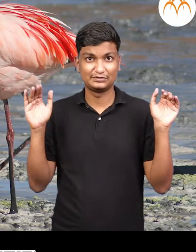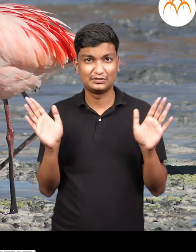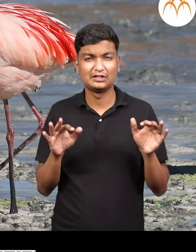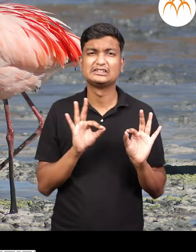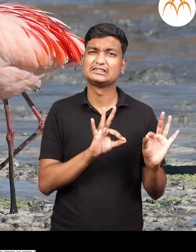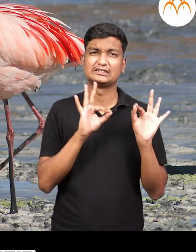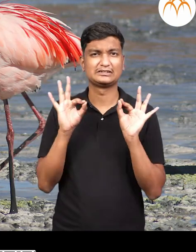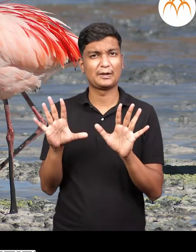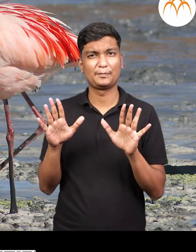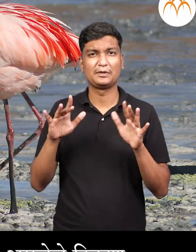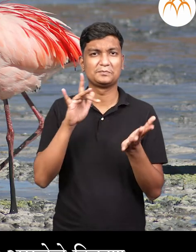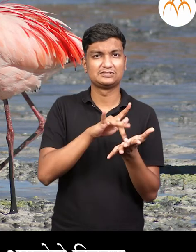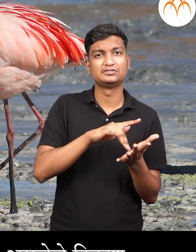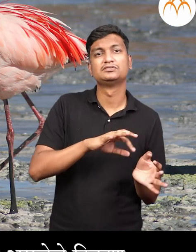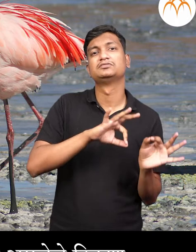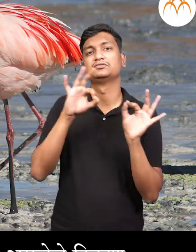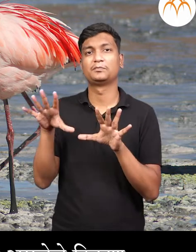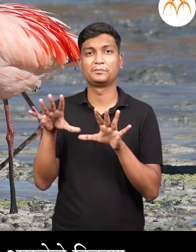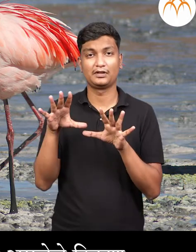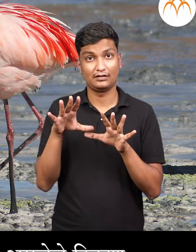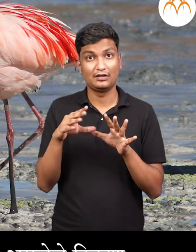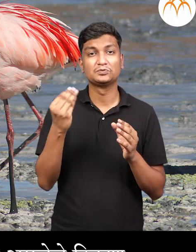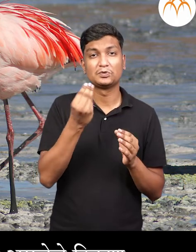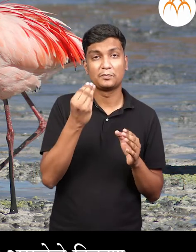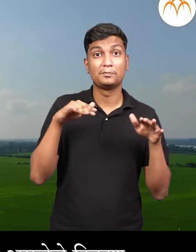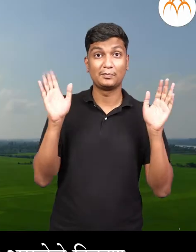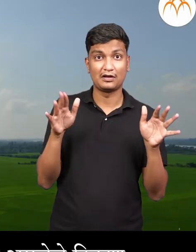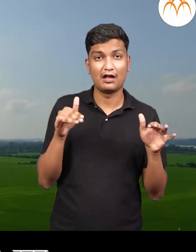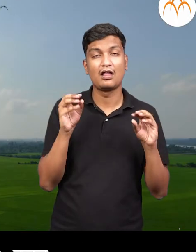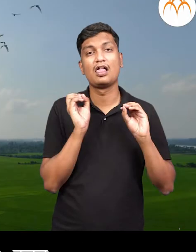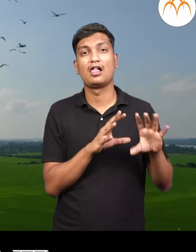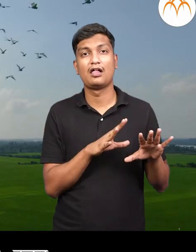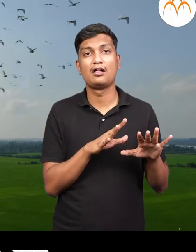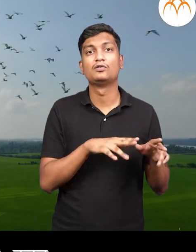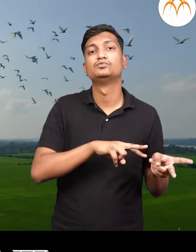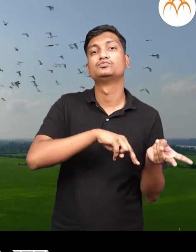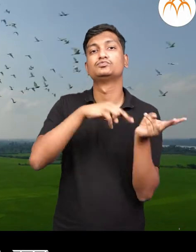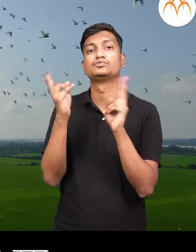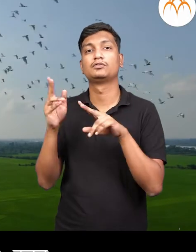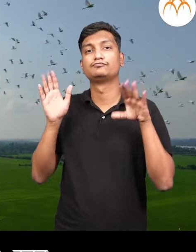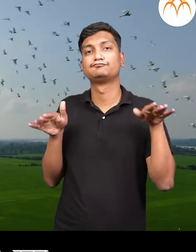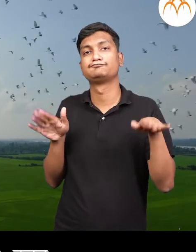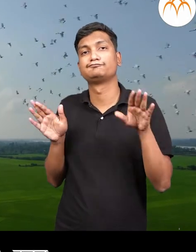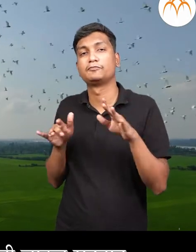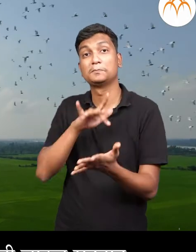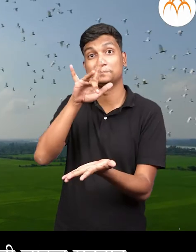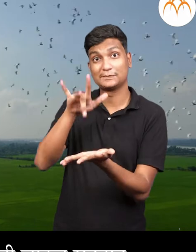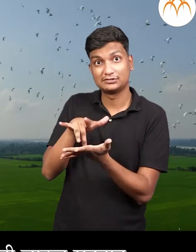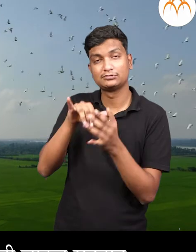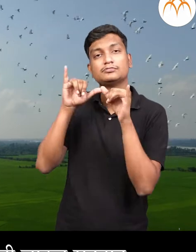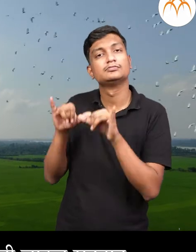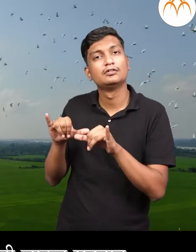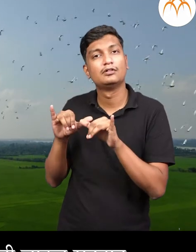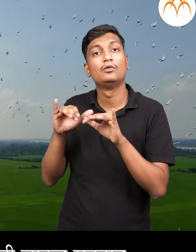असे स्थलांतर करतात। मजे काही दिवसान सथी ते राहत असलेले ठिकान किवा गाव सुडून उड़त उड़त दूर